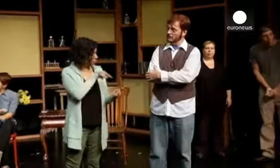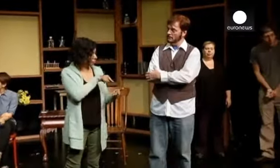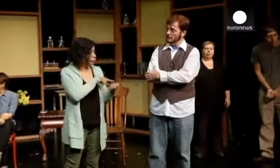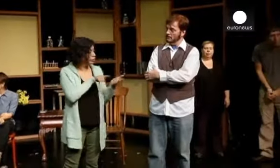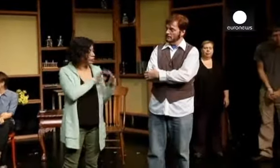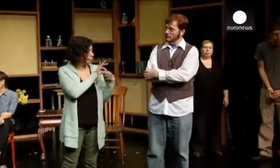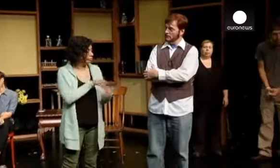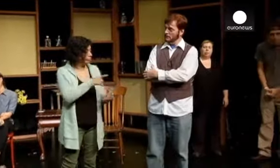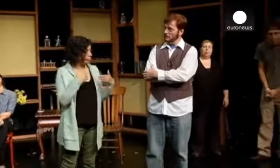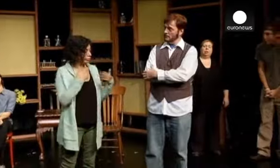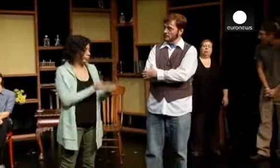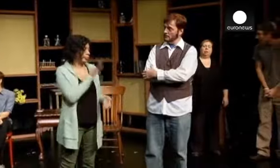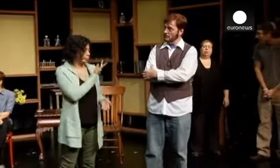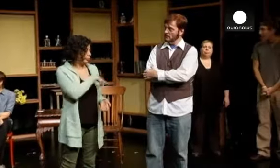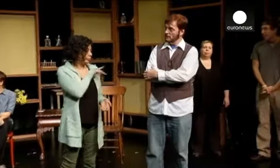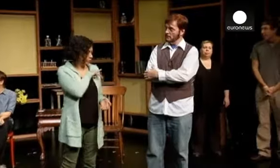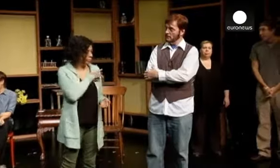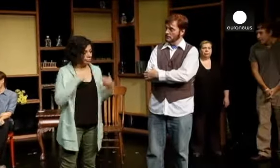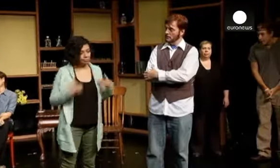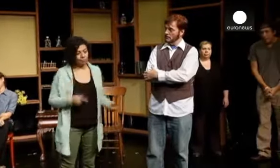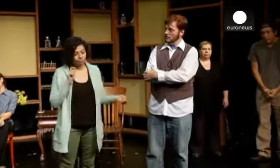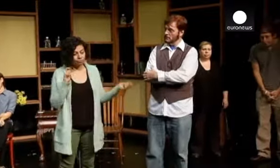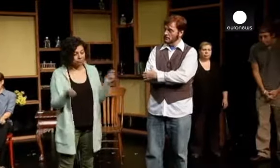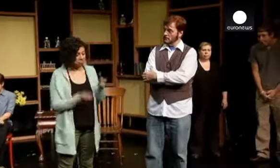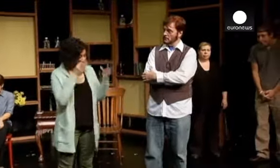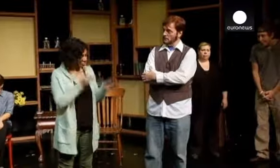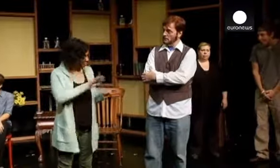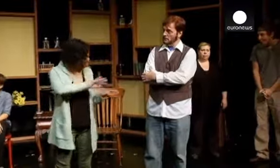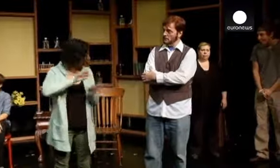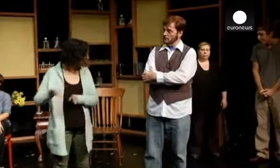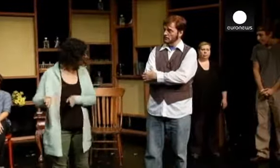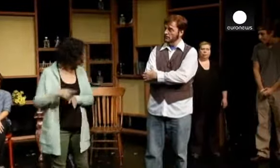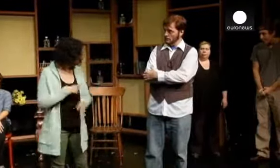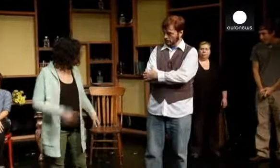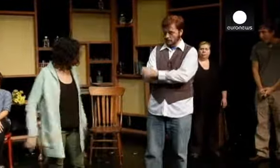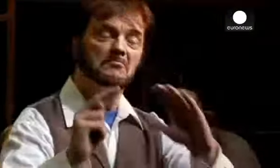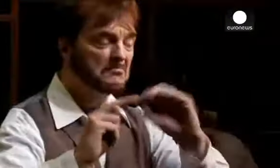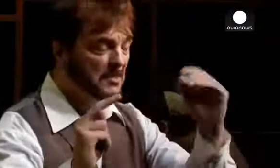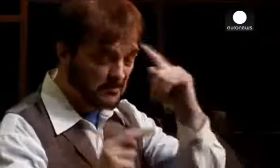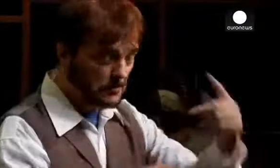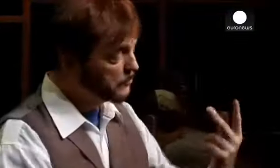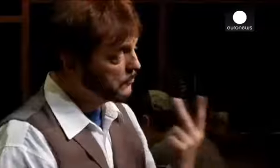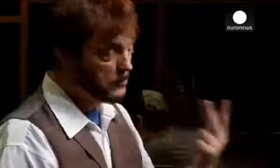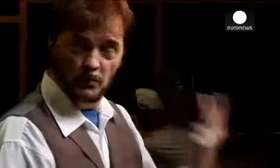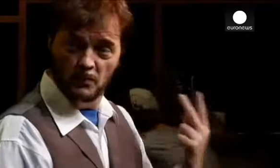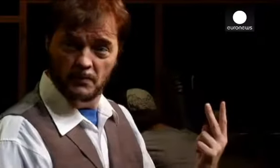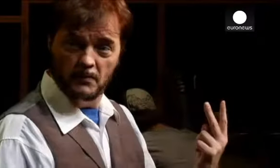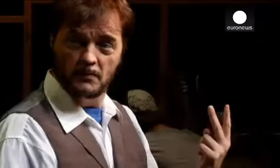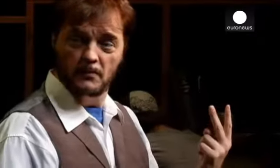Robert DeMay trabalha como ator há três décadas. Nos últimos anos tem constatado que há cada vez menos trabalho para os atores